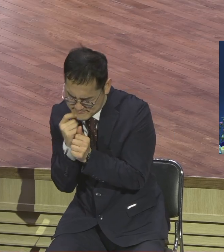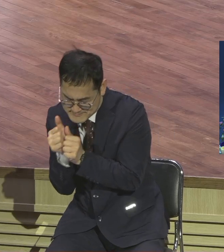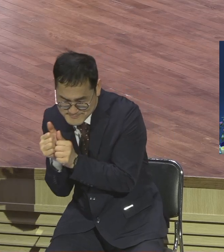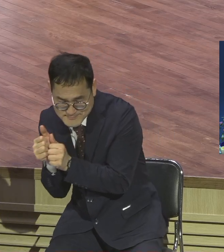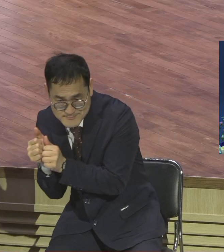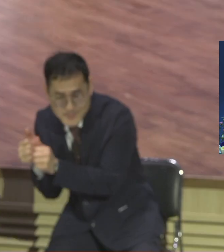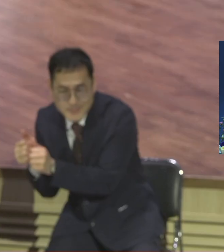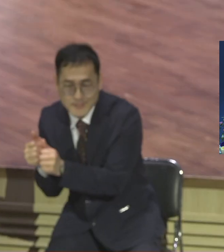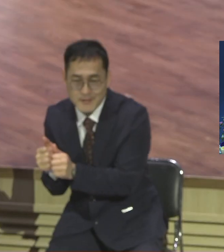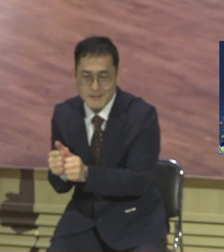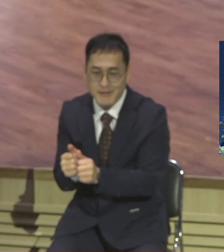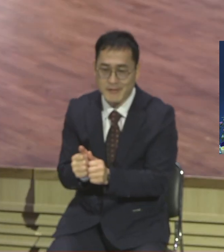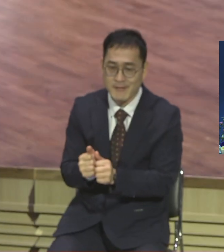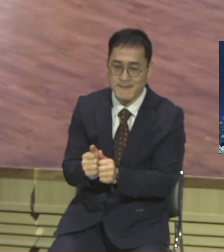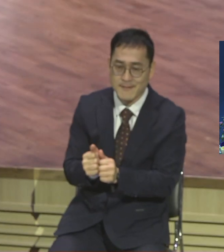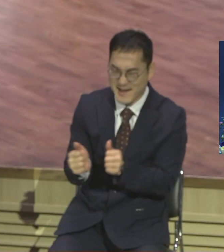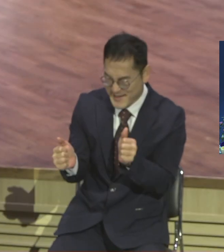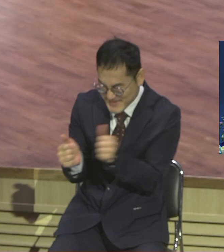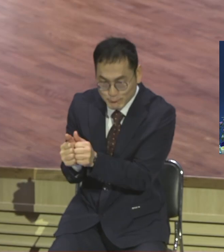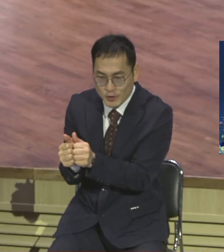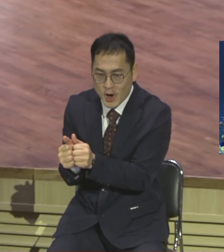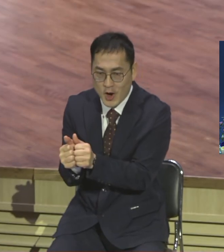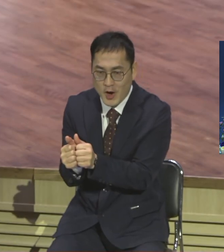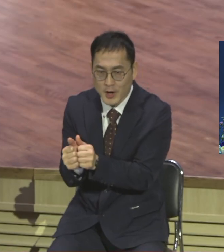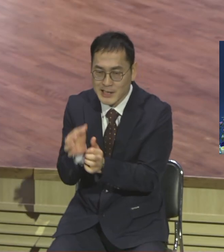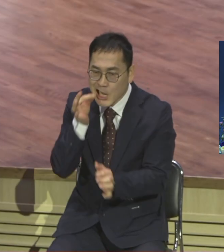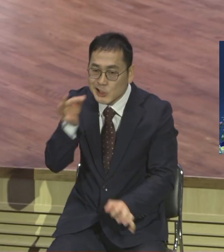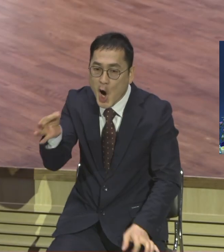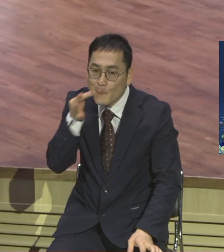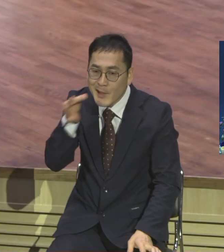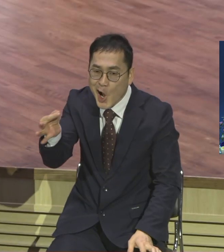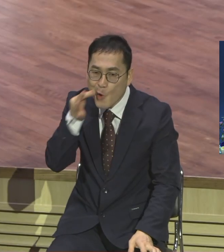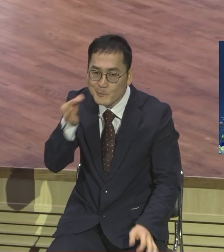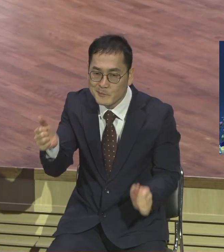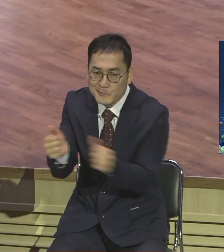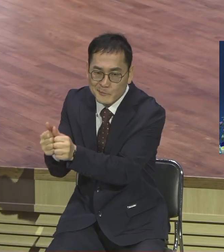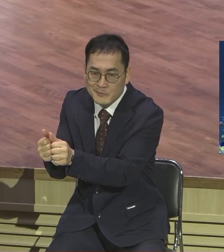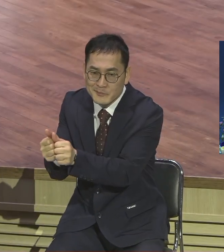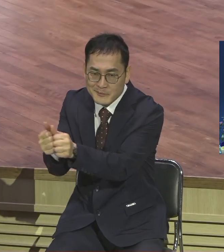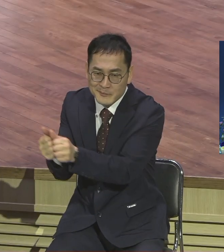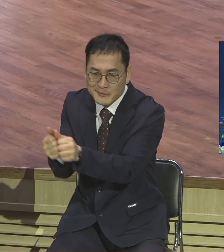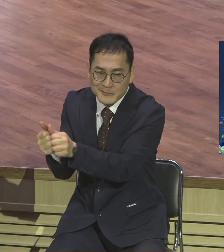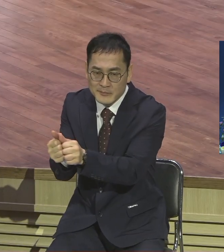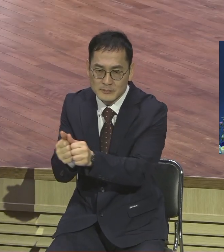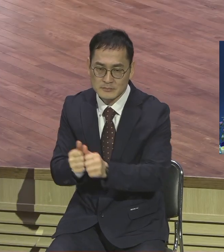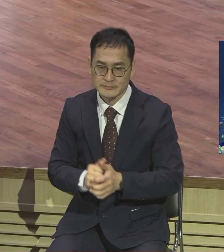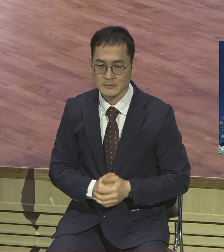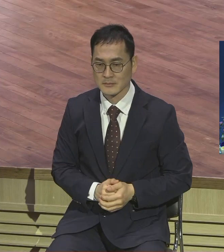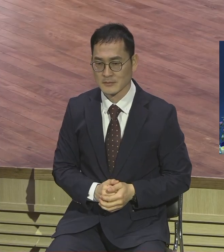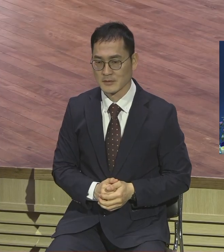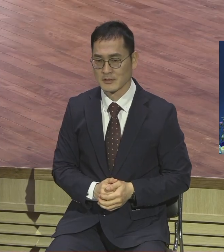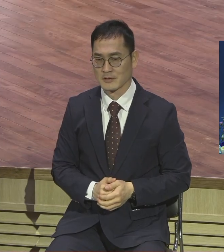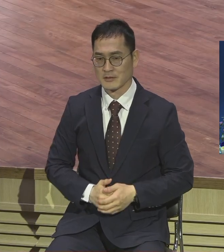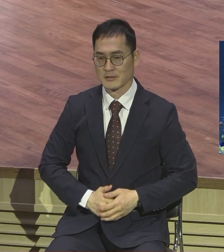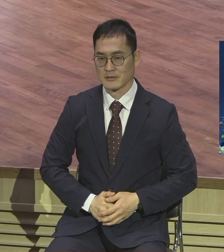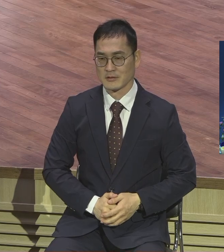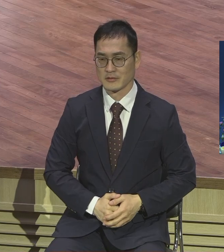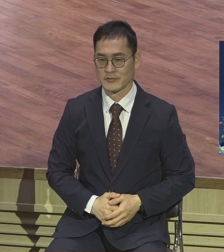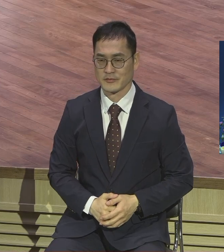예수님을 끈질기게 따라다니 예수님 가는 곳만 어디든지 야구부는 예수님을 따라 붙었어요 그래서 베드로